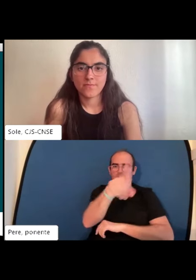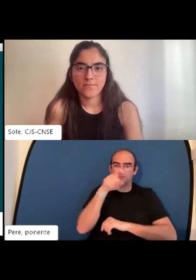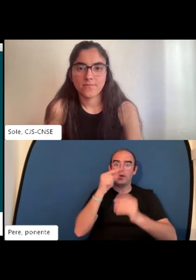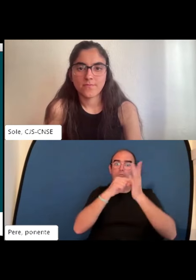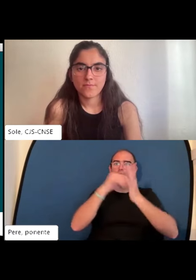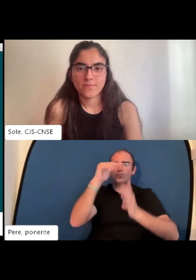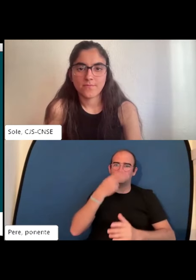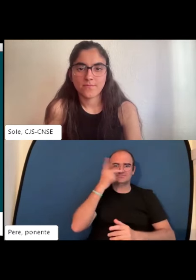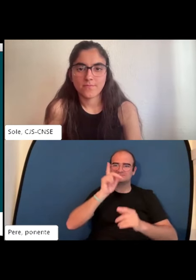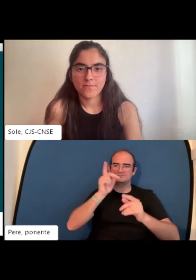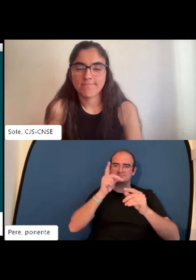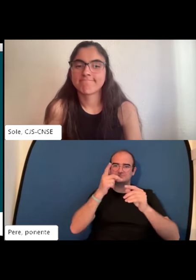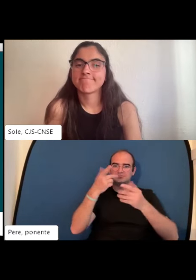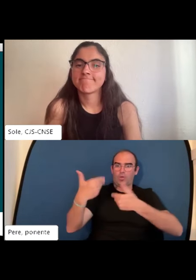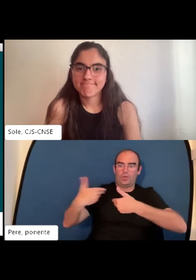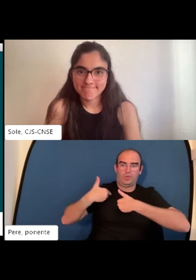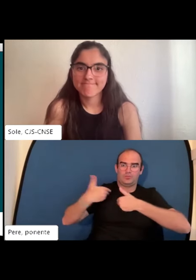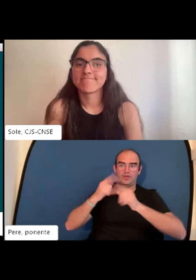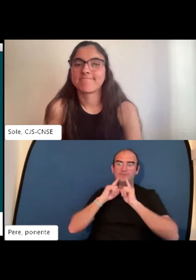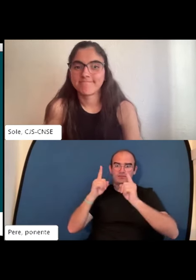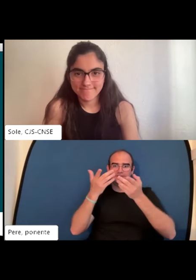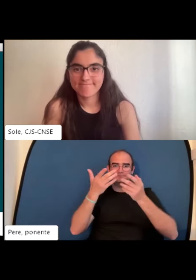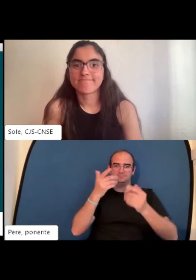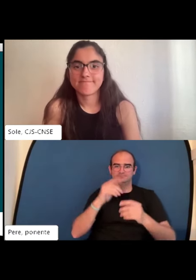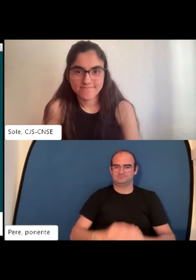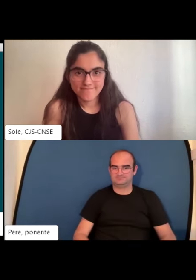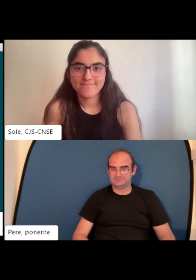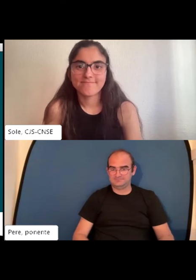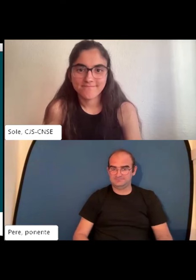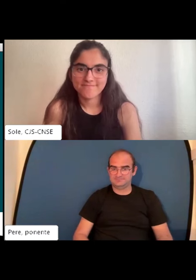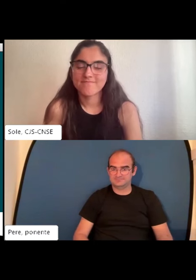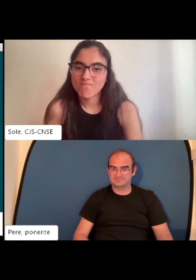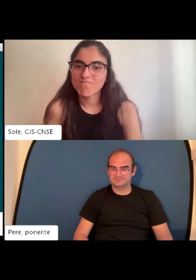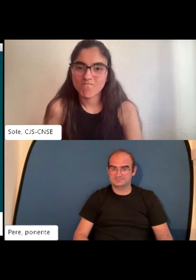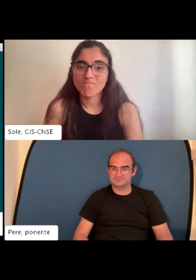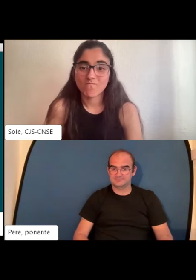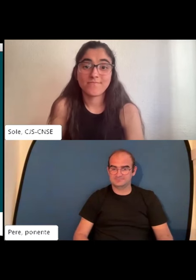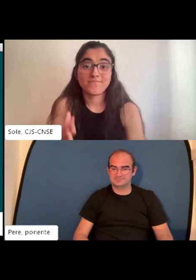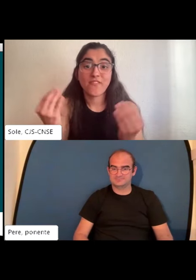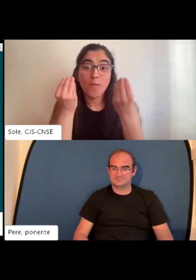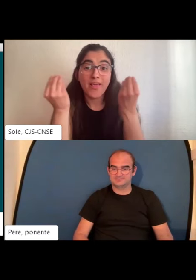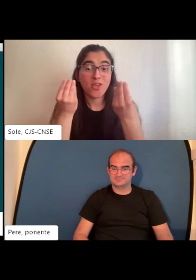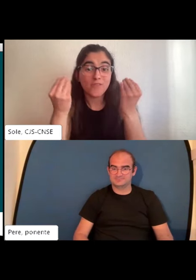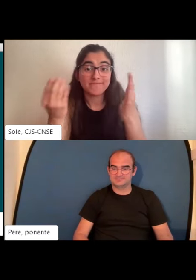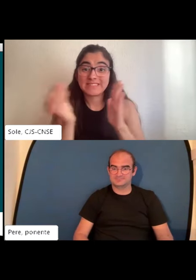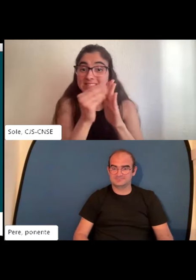que tengáis y que destaquéis las capacidades las habilidades vuestras competencias vuestra formación